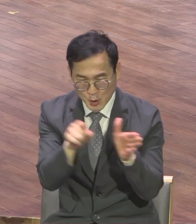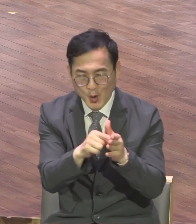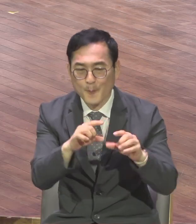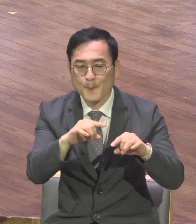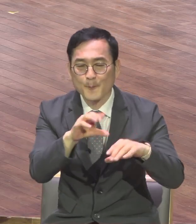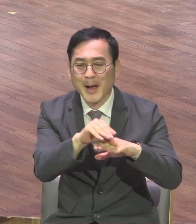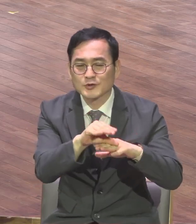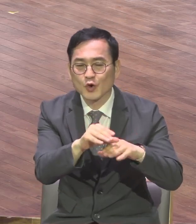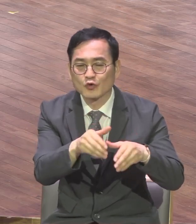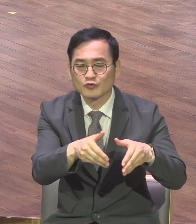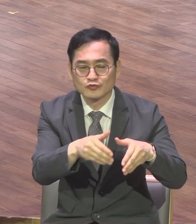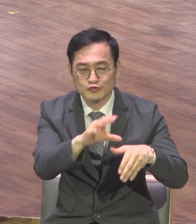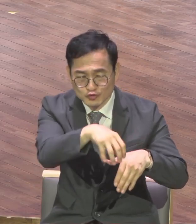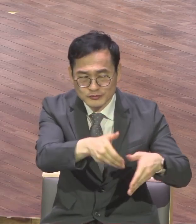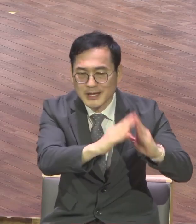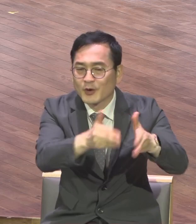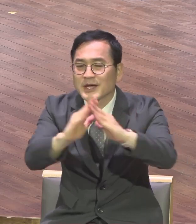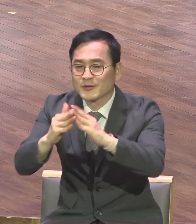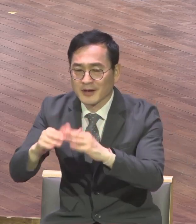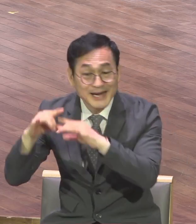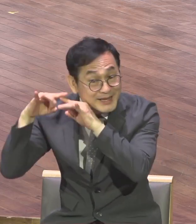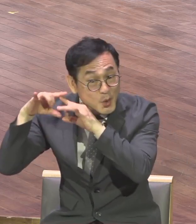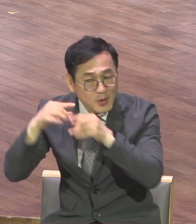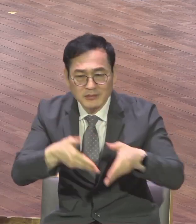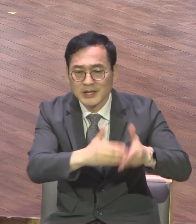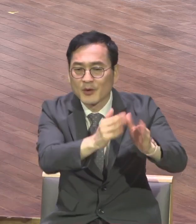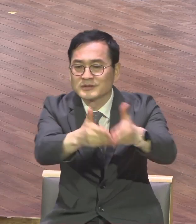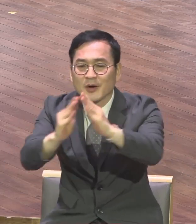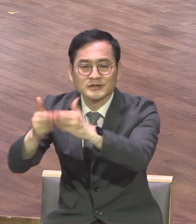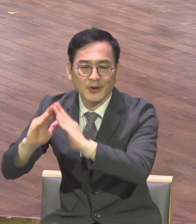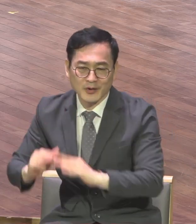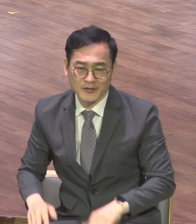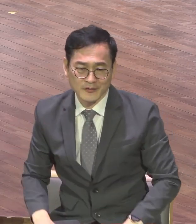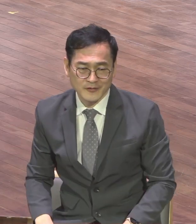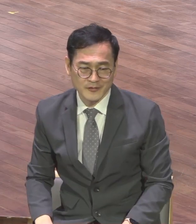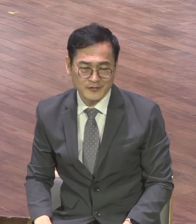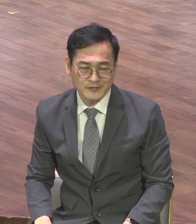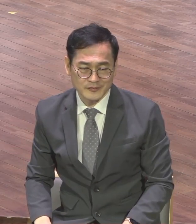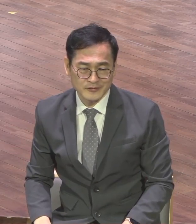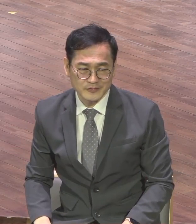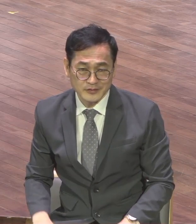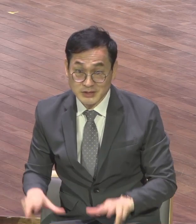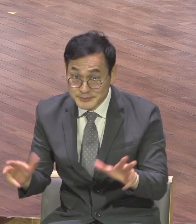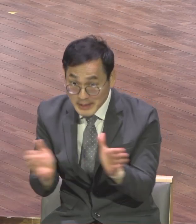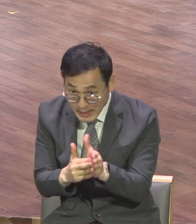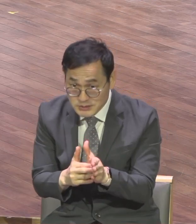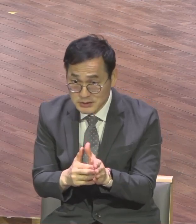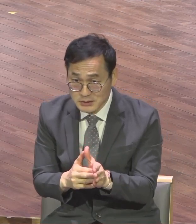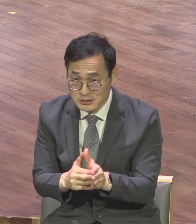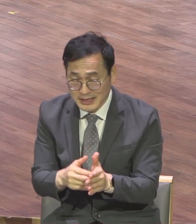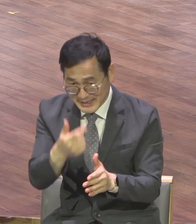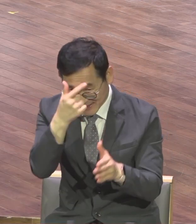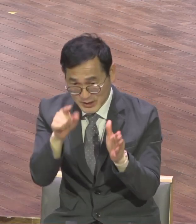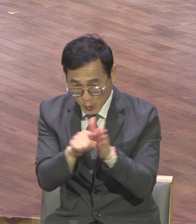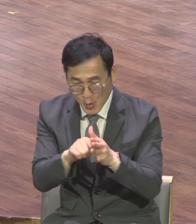기독교 방송 다 하세요 그러니까 지금까지 기독교 방송 상급 안 받겠어요 이 기한 기독교 방송